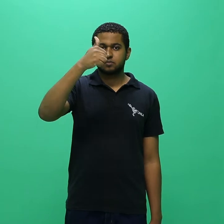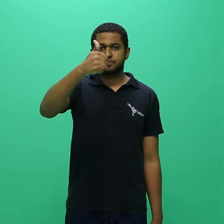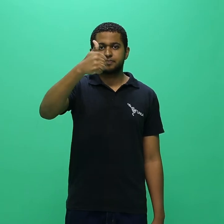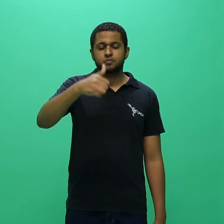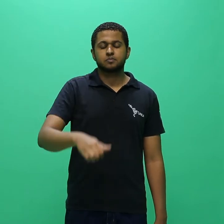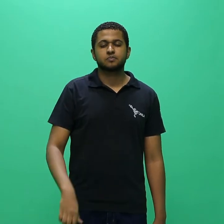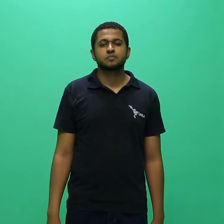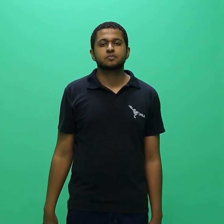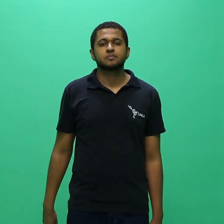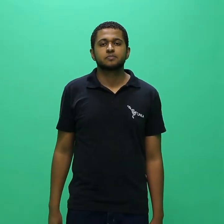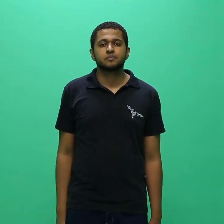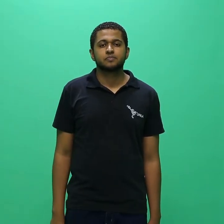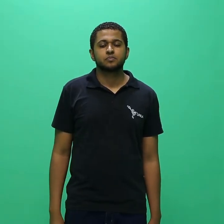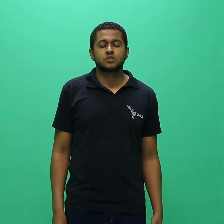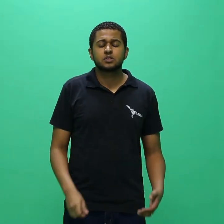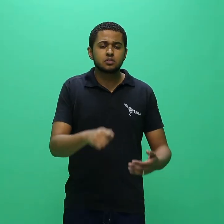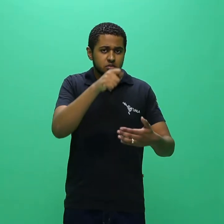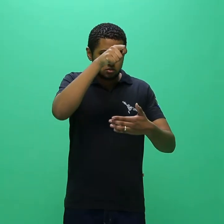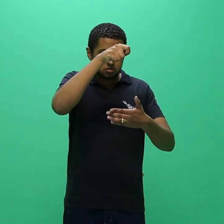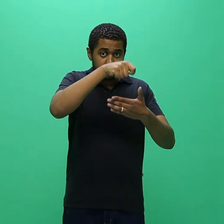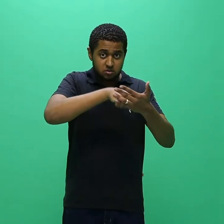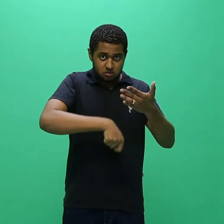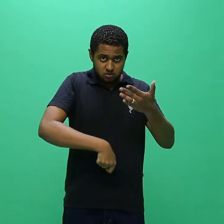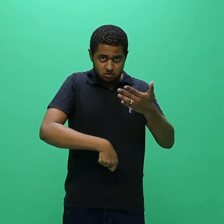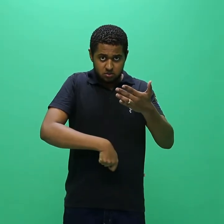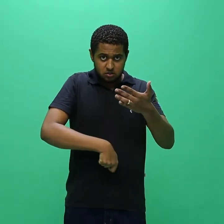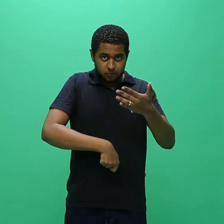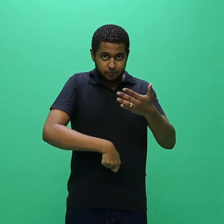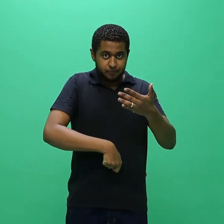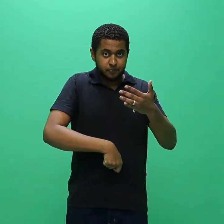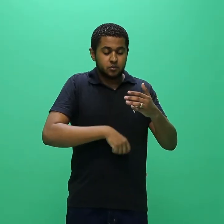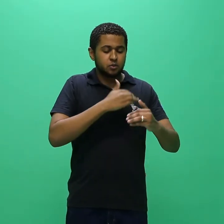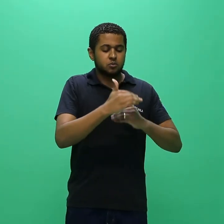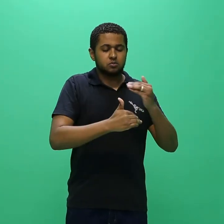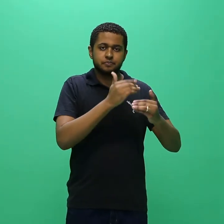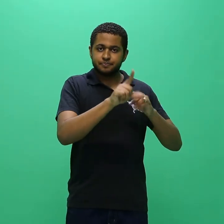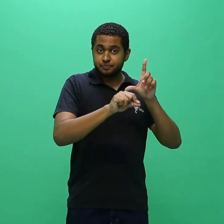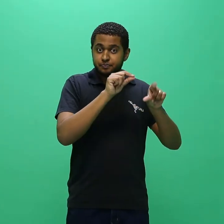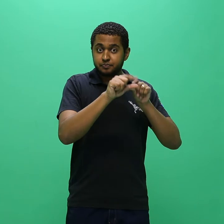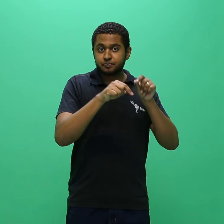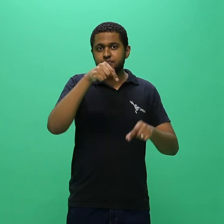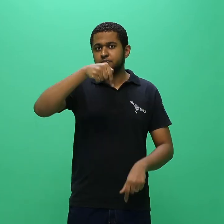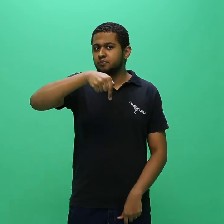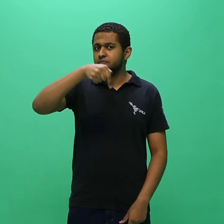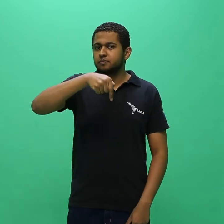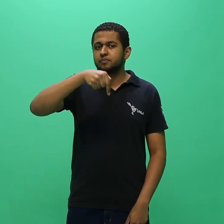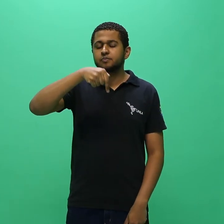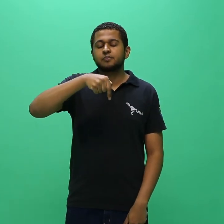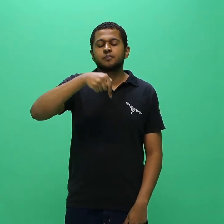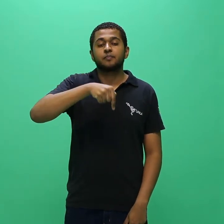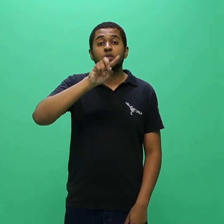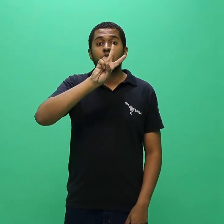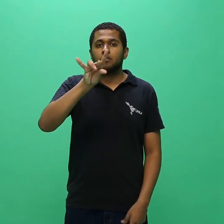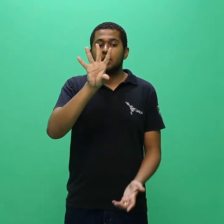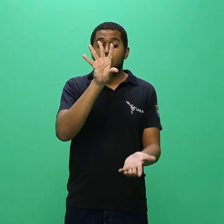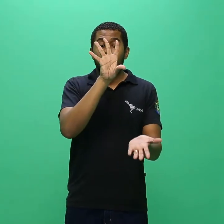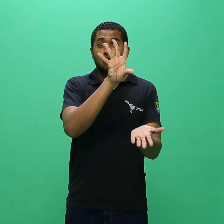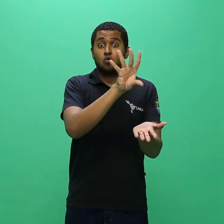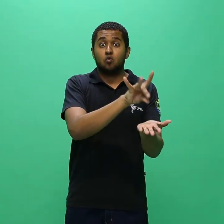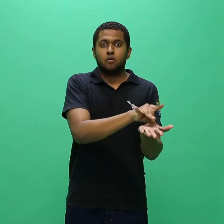As inscrições para o presente processo seletivo serão homologadas pela Pró-Reitoria de